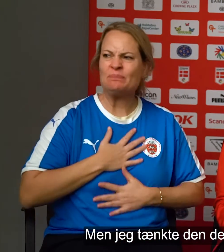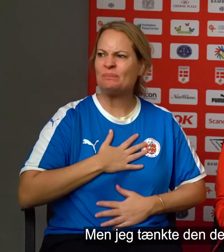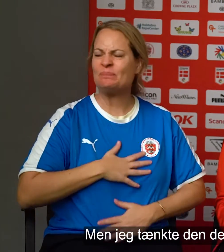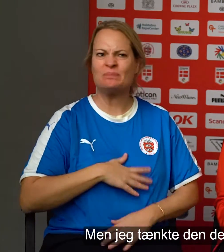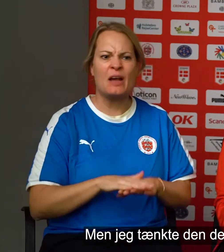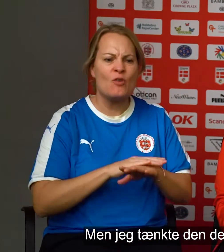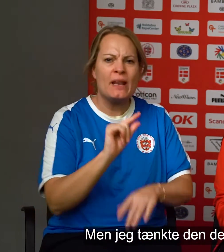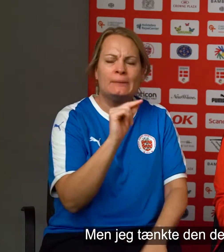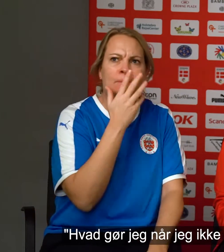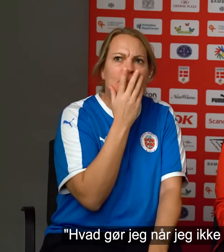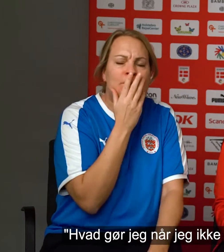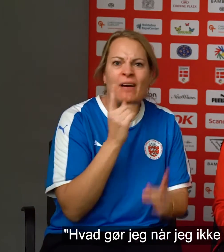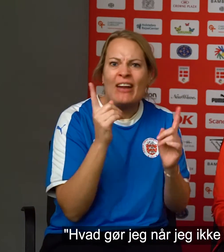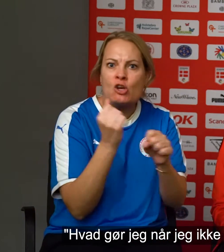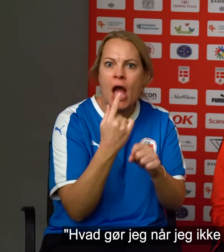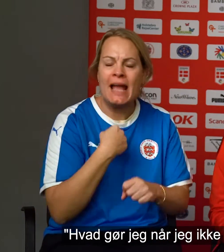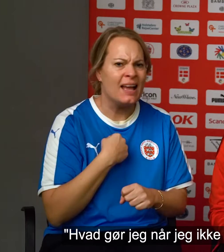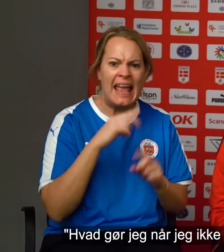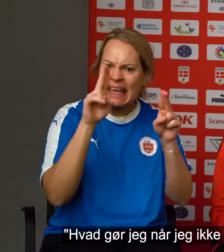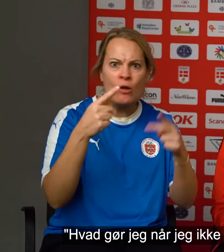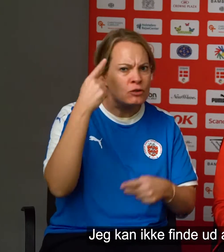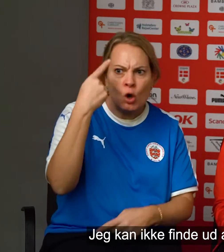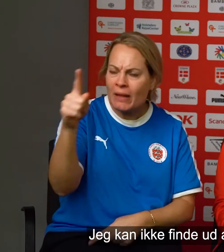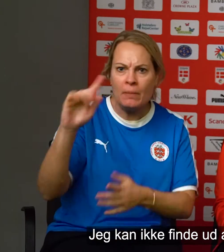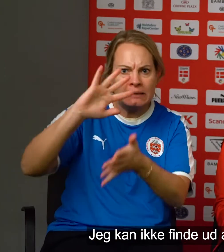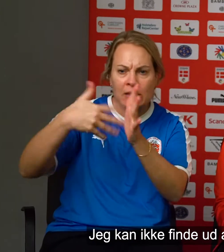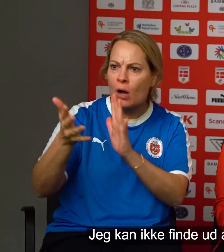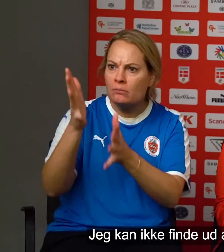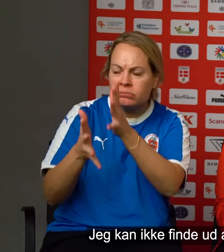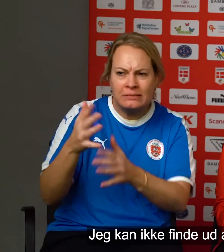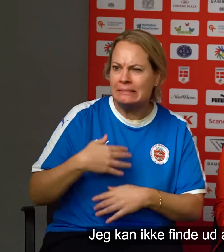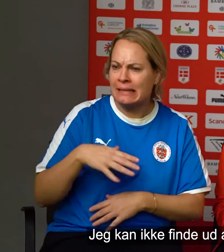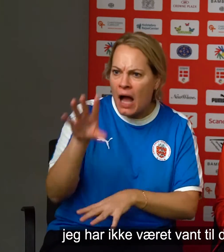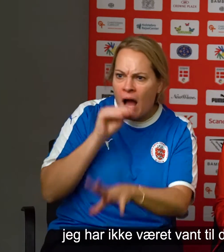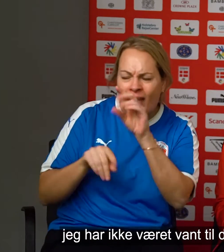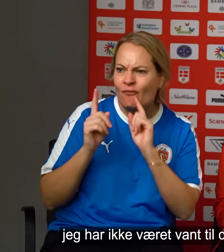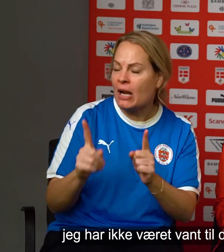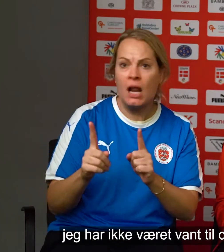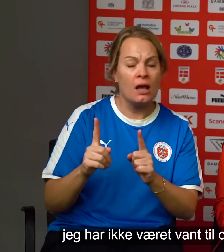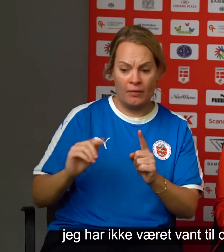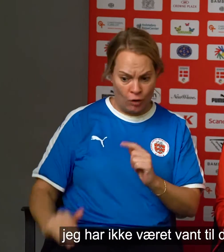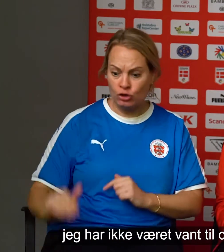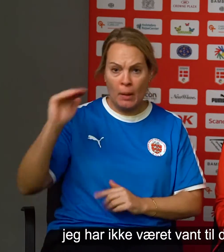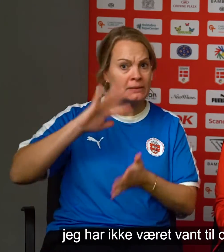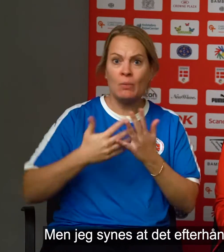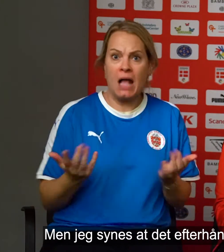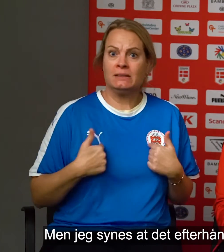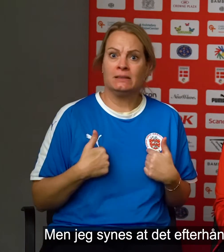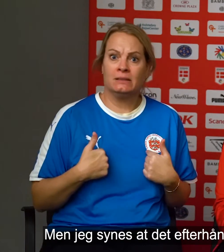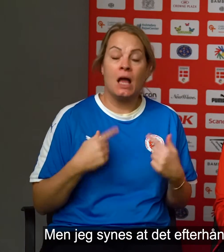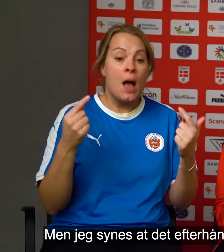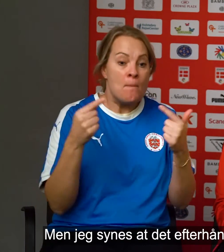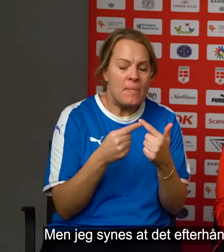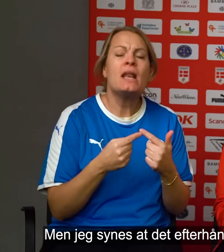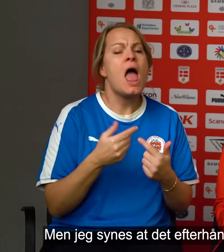den der tanke med, hvad gør jeg, når jeg ikke kan forstå folk? Jeg kan ikke få nødt til at tegne sprog. Jeg har ikke været vant til det i min hverdag. Men jeg